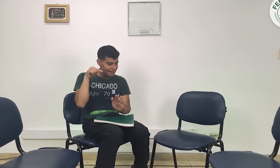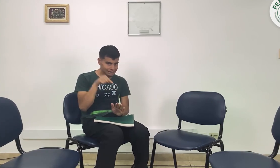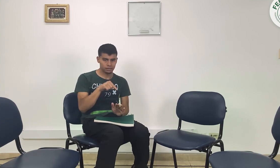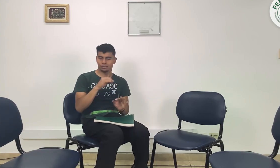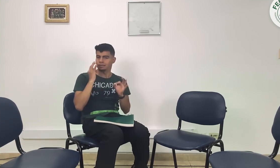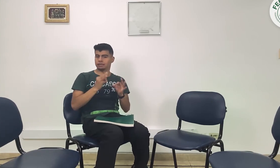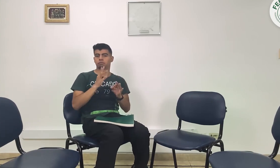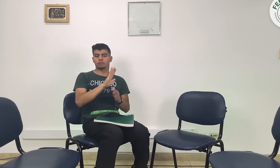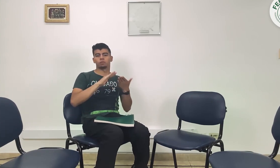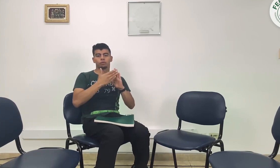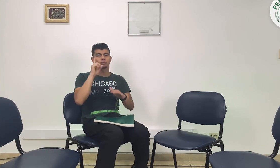las sillas de este modo